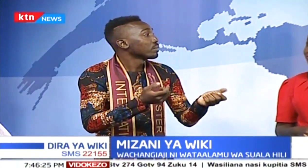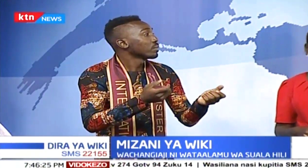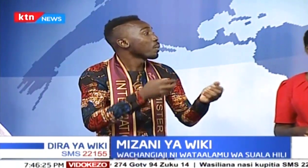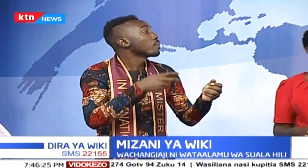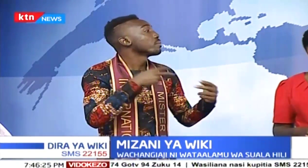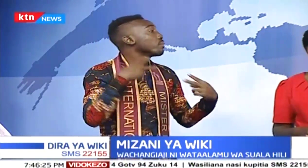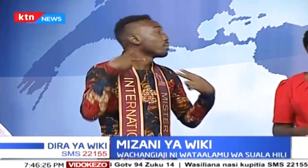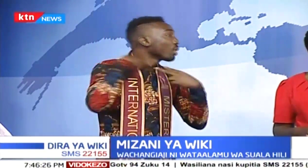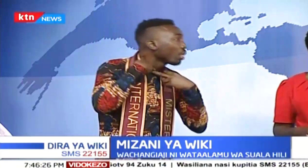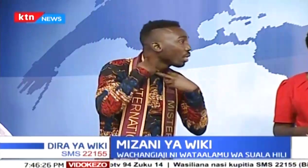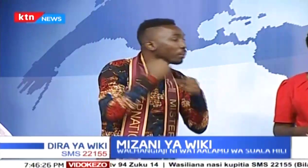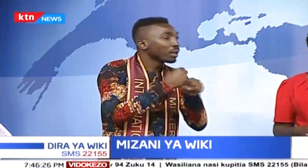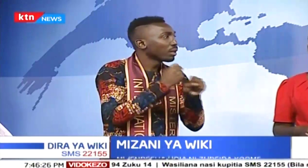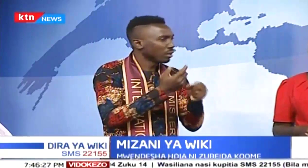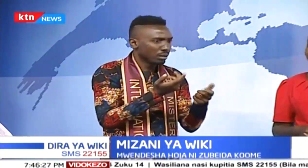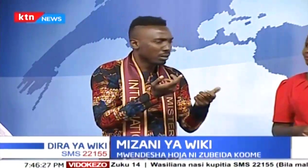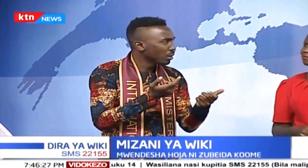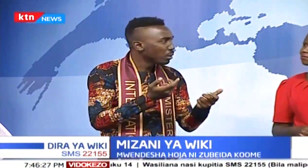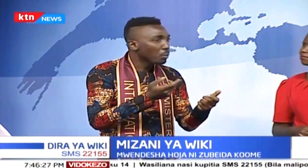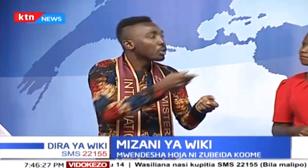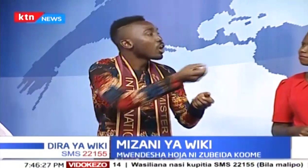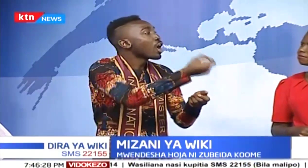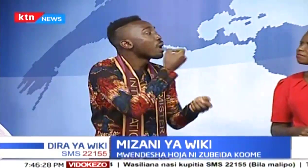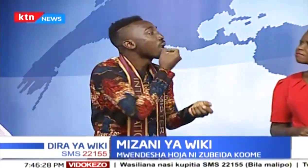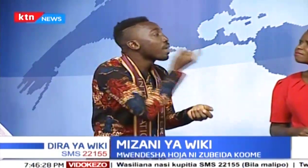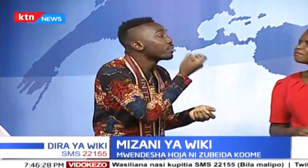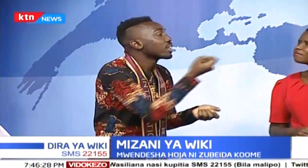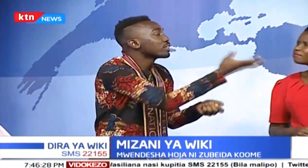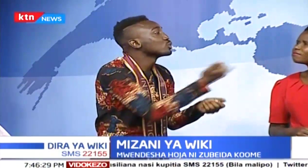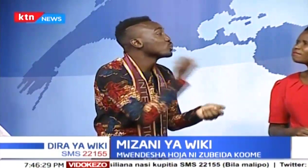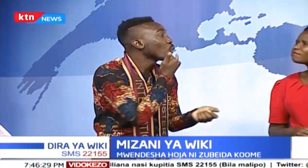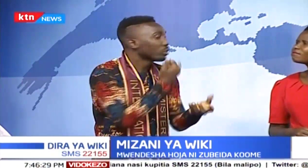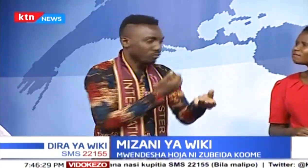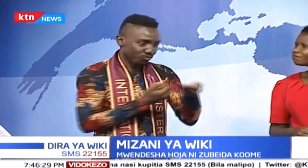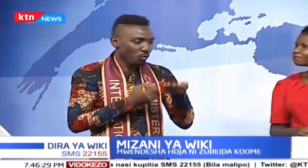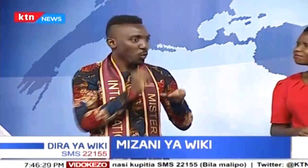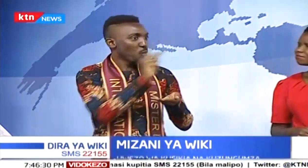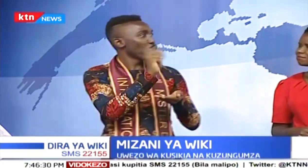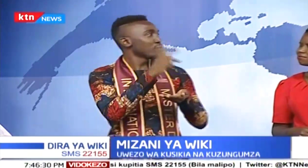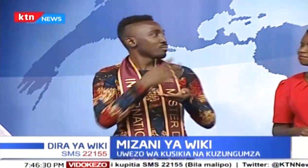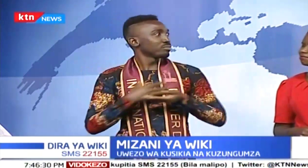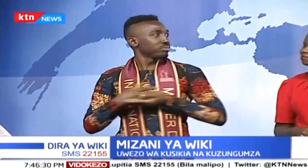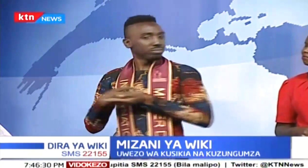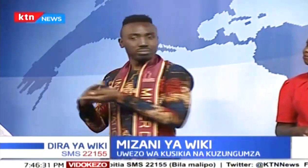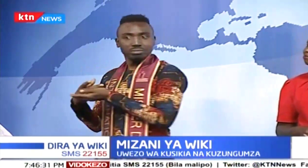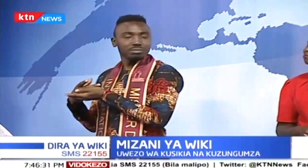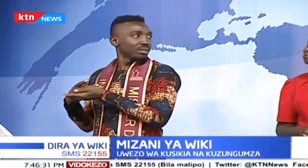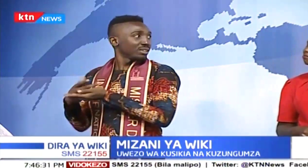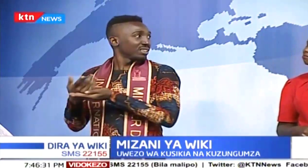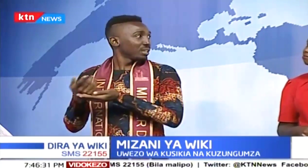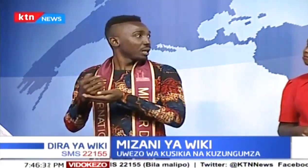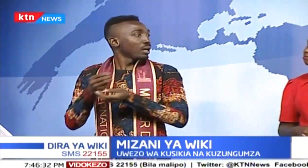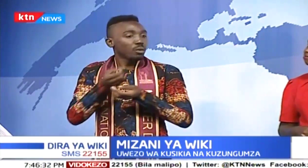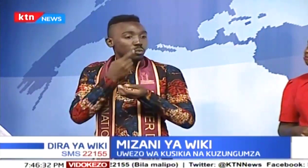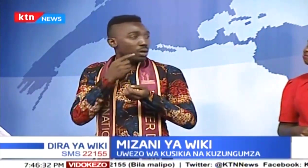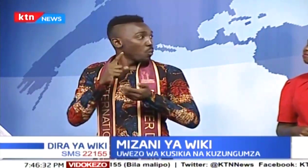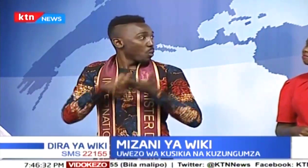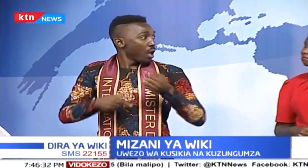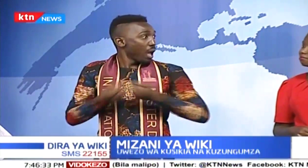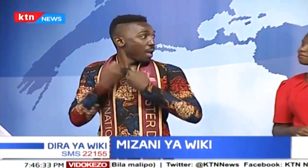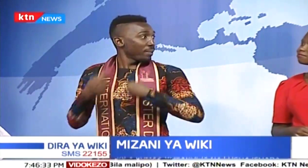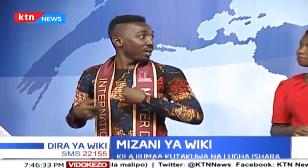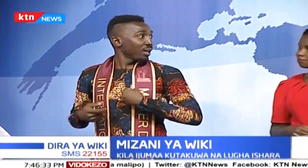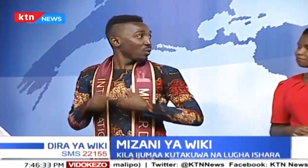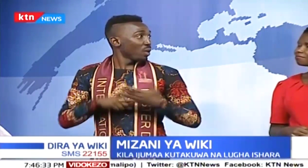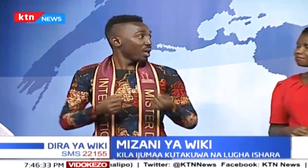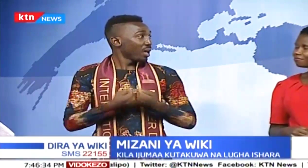ajui kama ni ini, ajui kama ni tumbo, ajui kama ni figo. Kwa hivyo, wakoneza kupatia dawa ambayo, waita kusaidia.